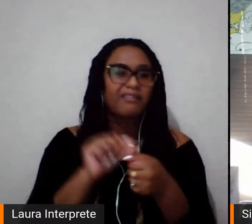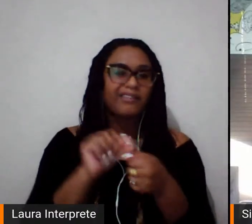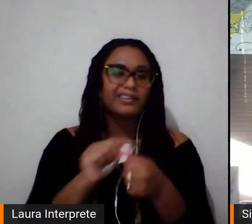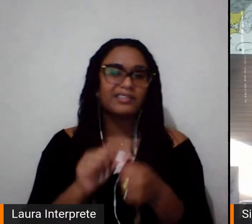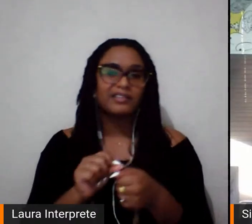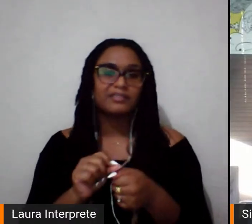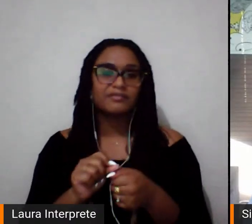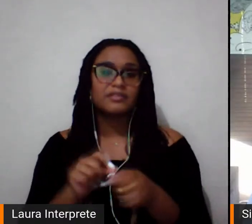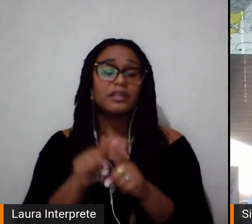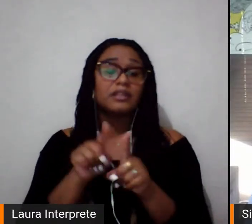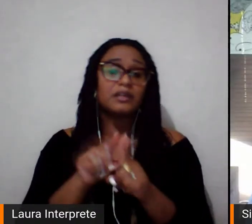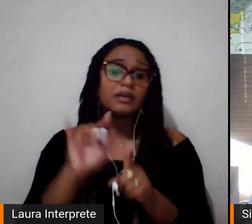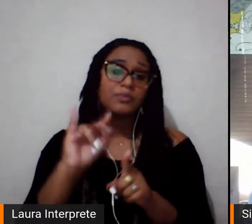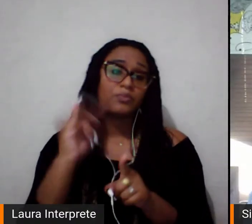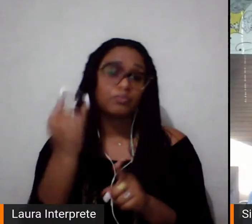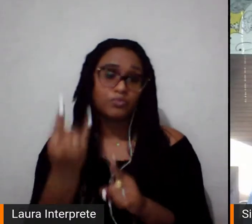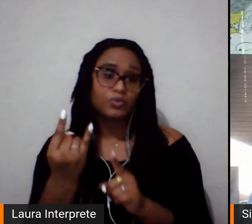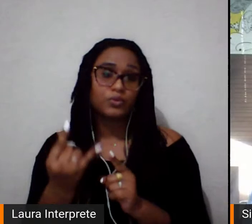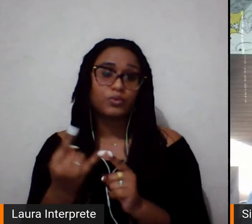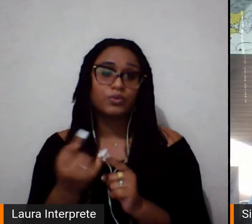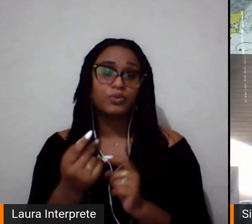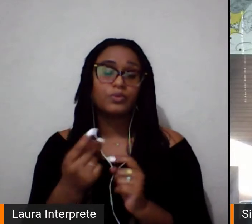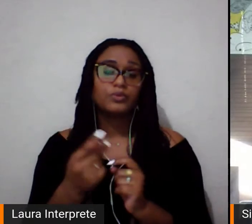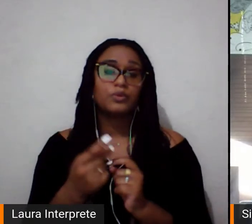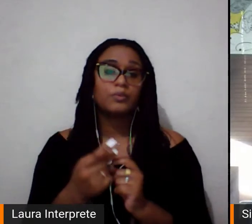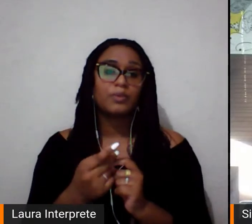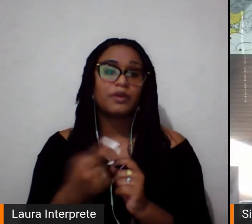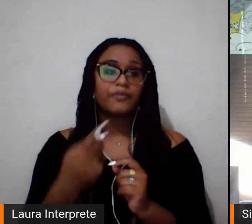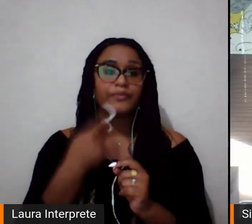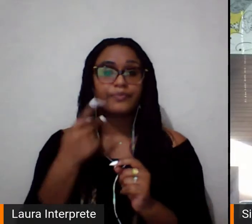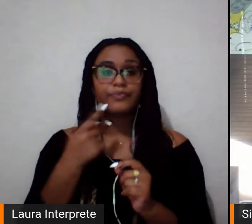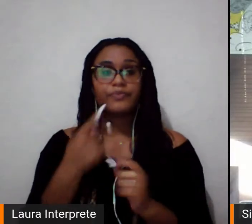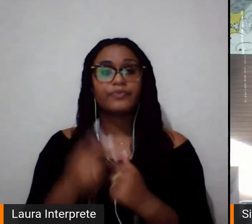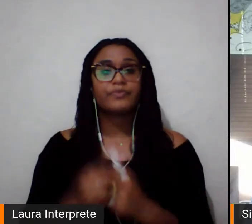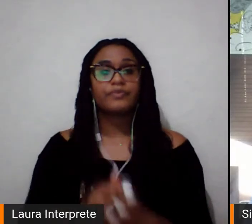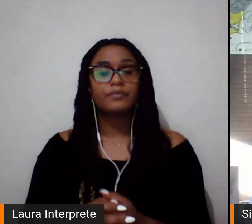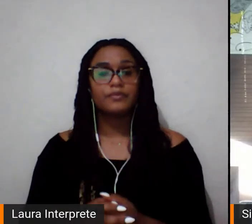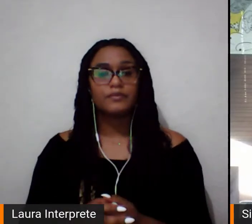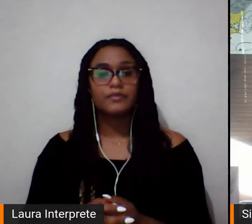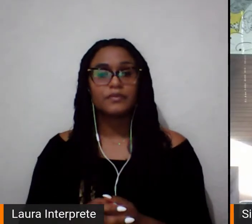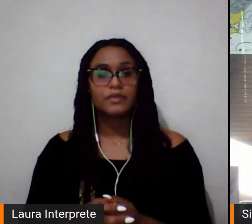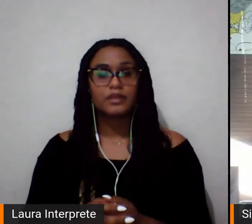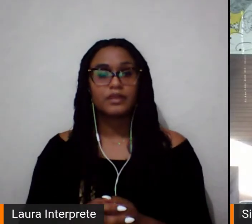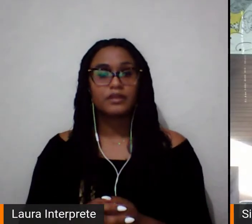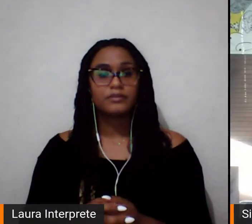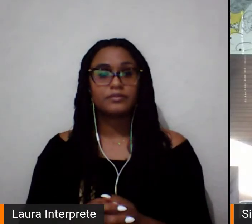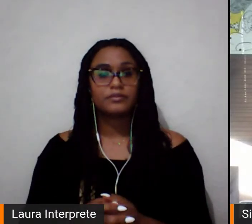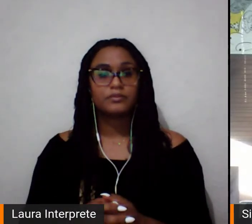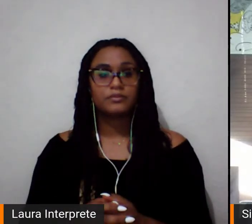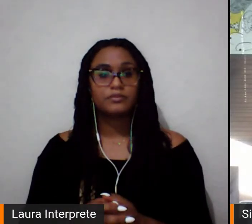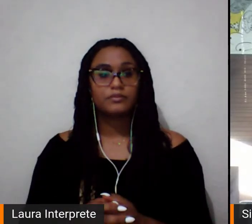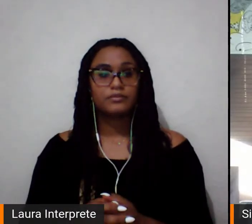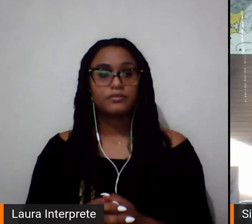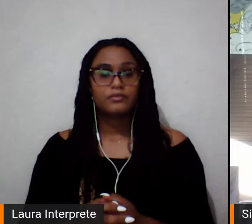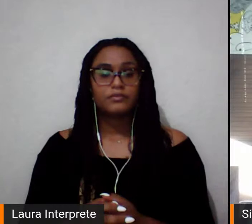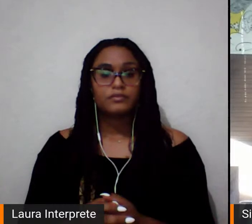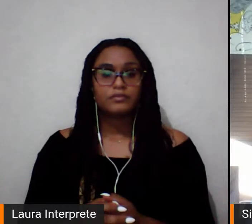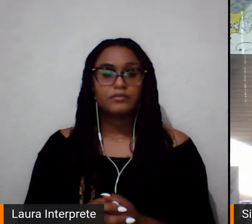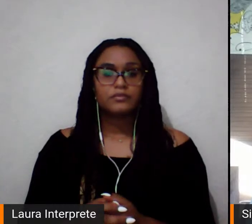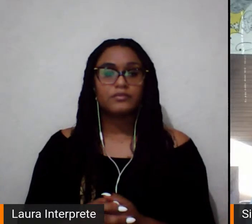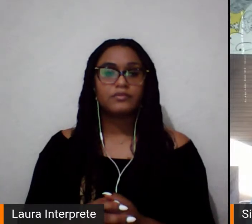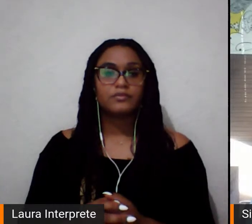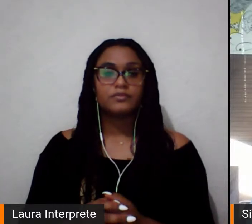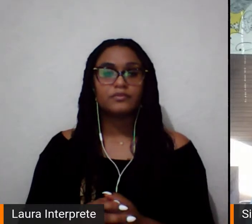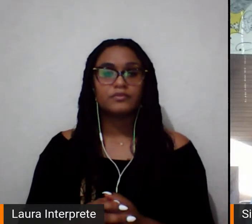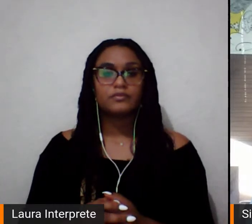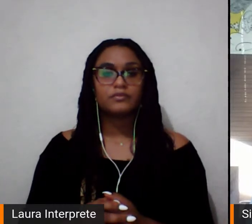último, a representação normatizada de gênero, que também muitas vezes confere, a partir de uma certa